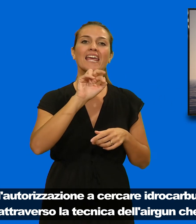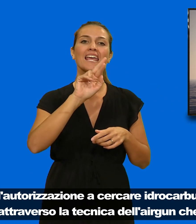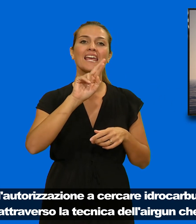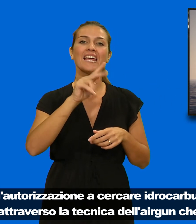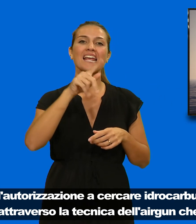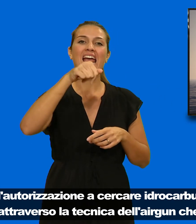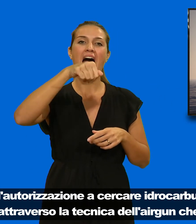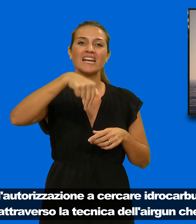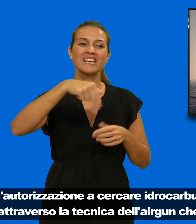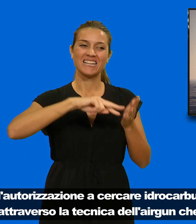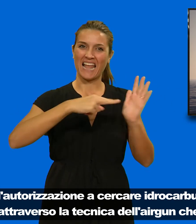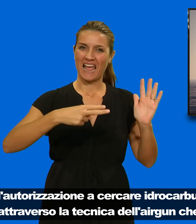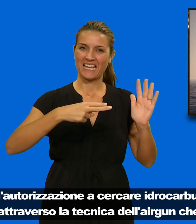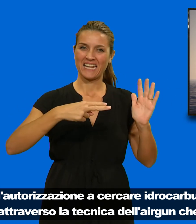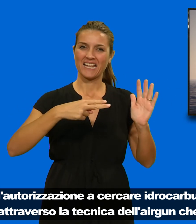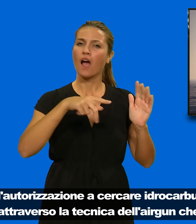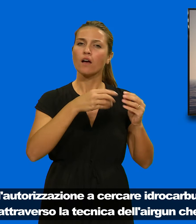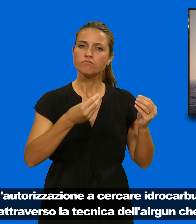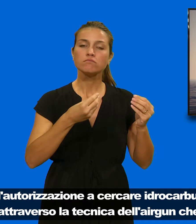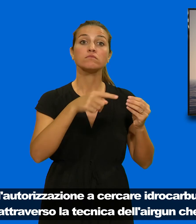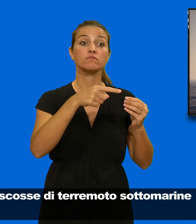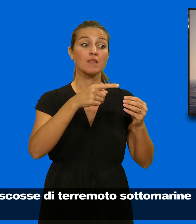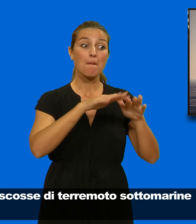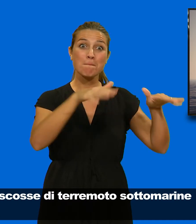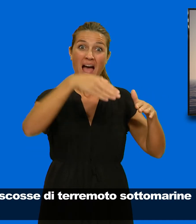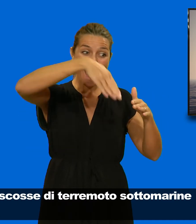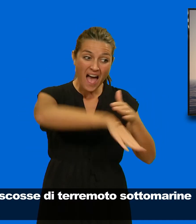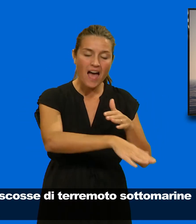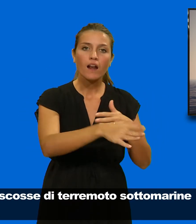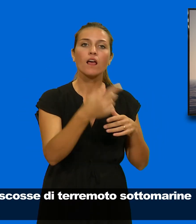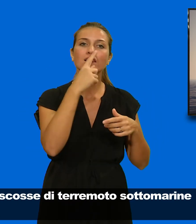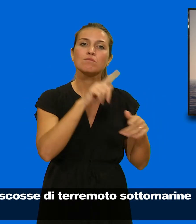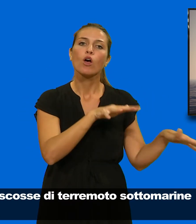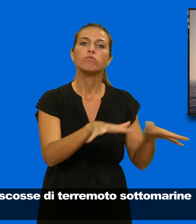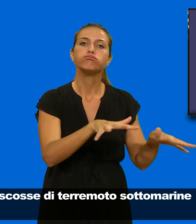che produce delle piccole scosse di terremoto sottomarine.